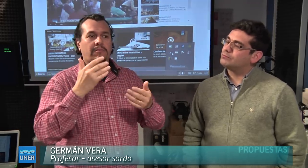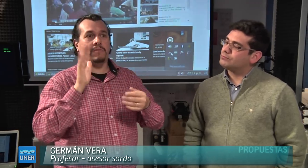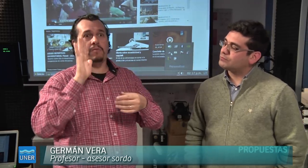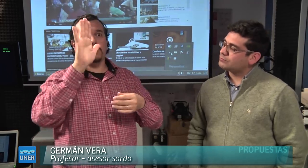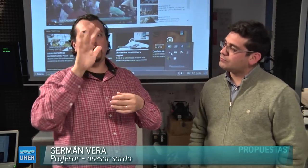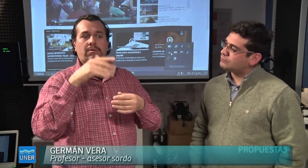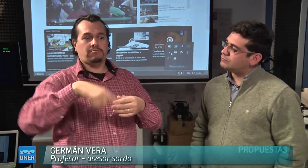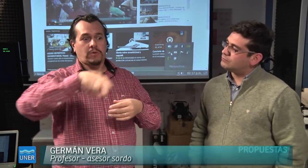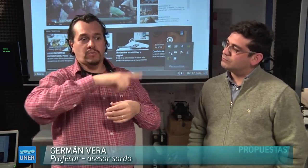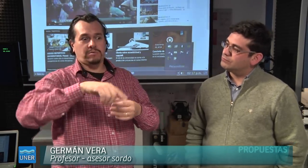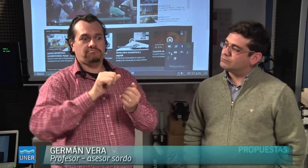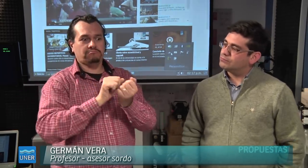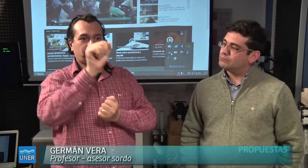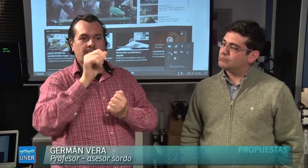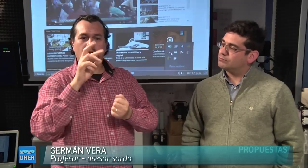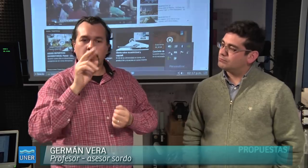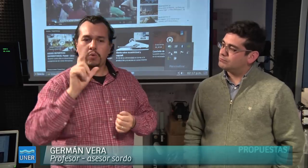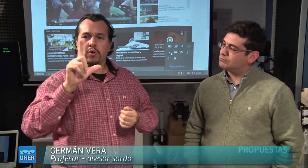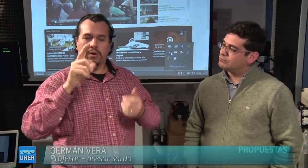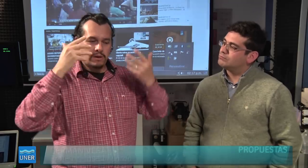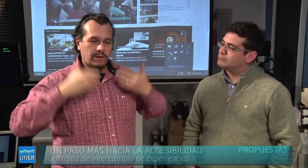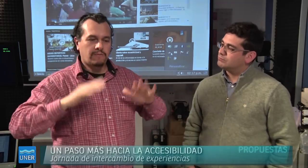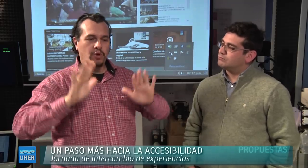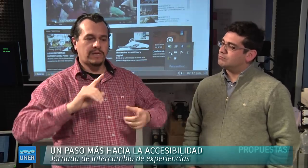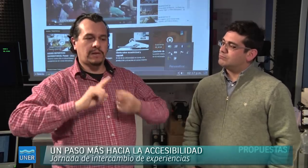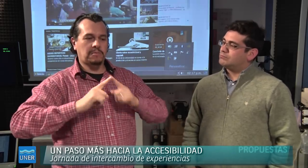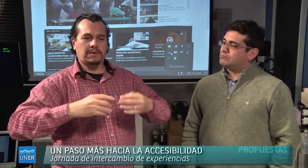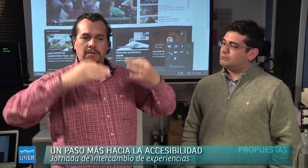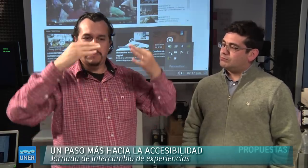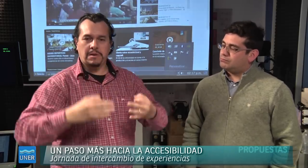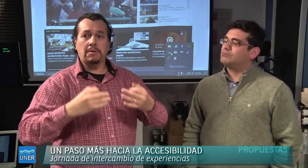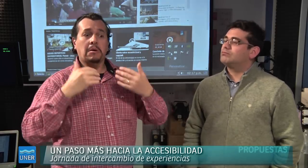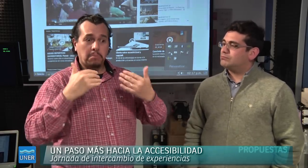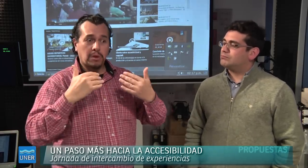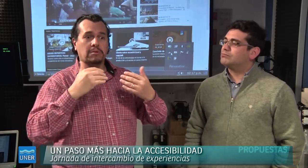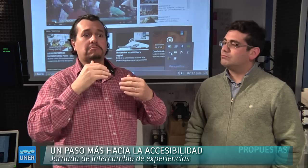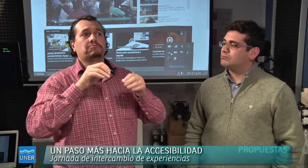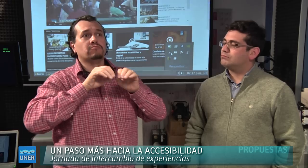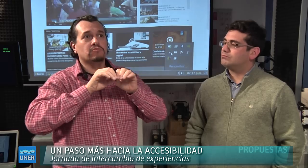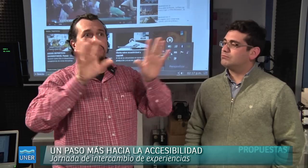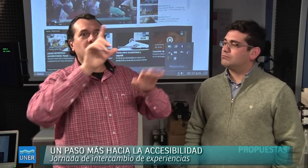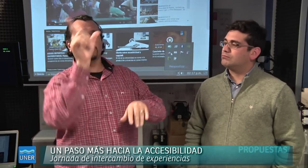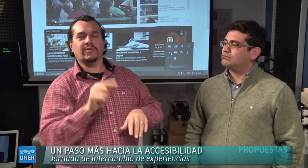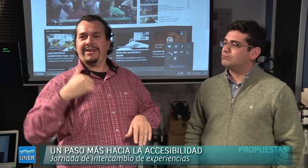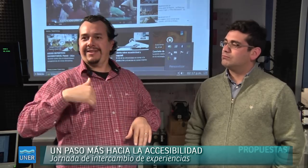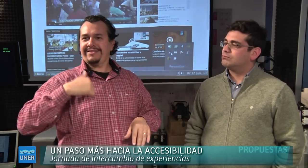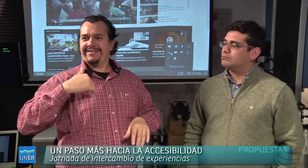sentidos exactos a esta experiencia del acto traslativo. Y los preparamos y los formamos en este sentido